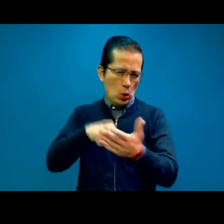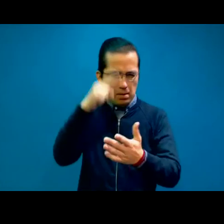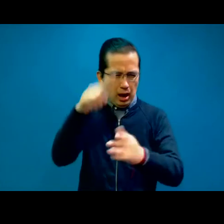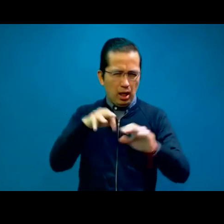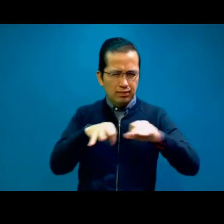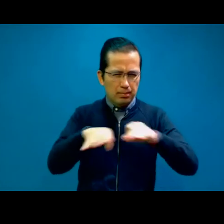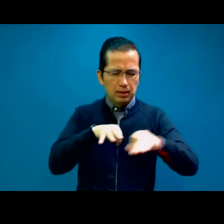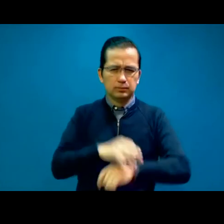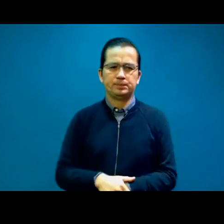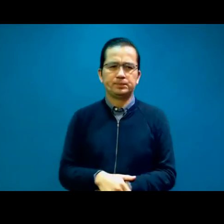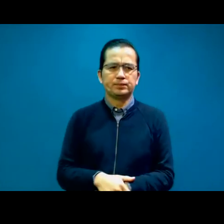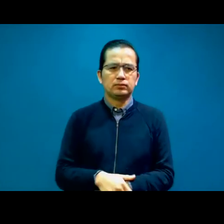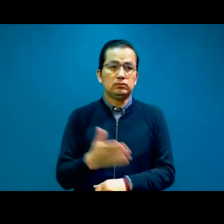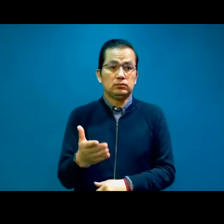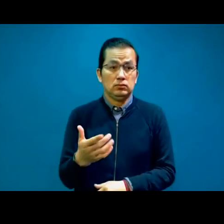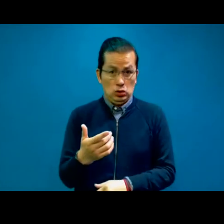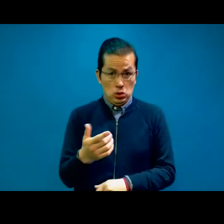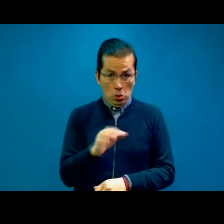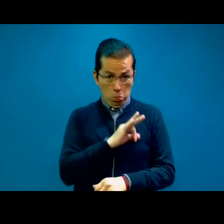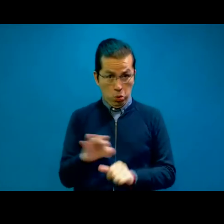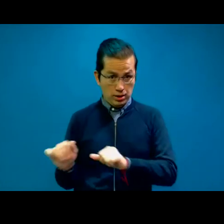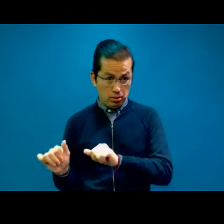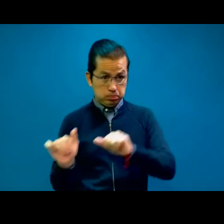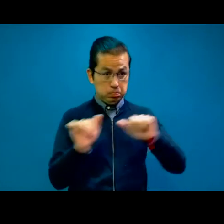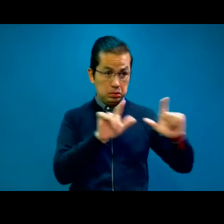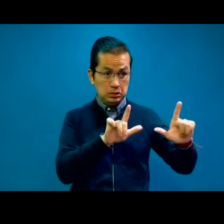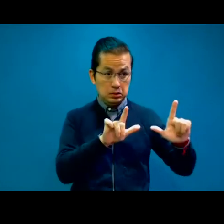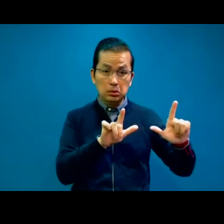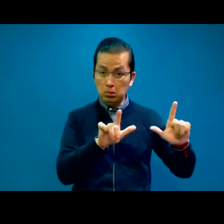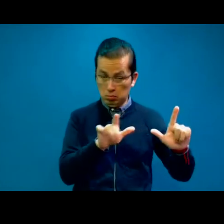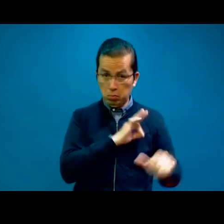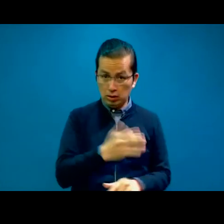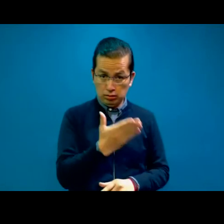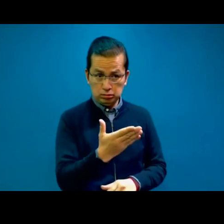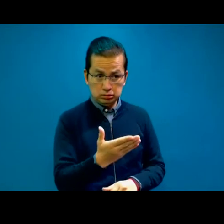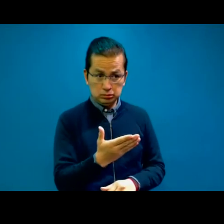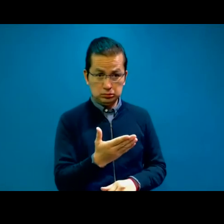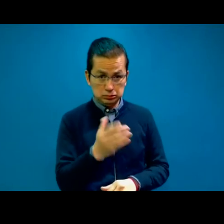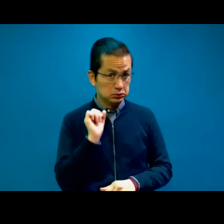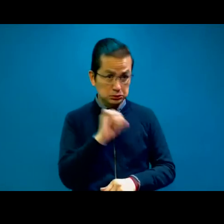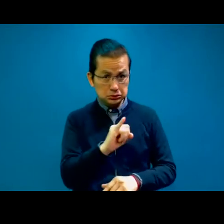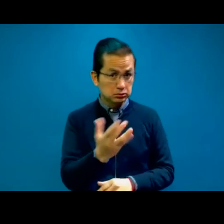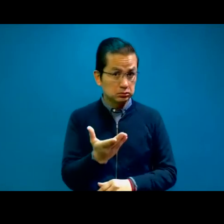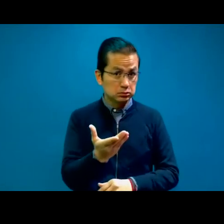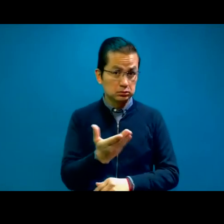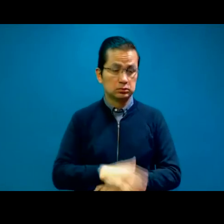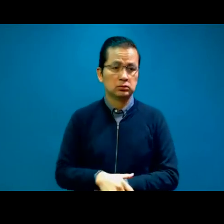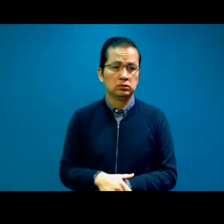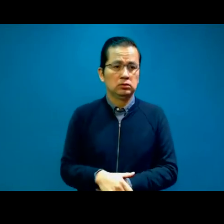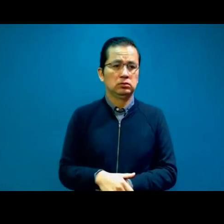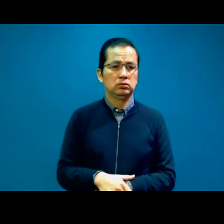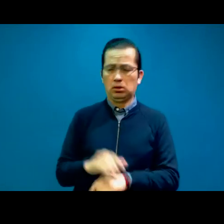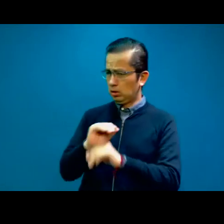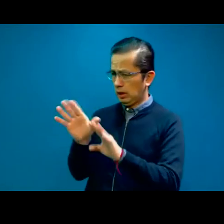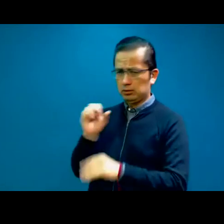Me gustaría, no sé si puedo compartirles una presentación, ¿sí? Claro, desde